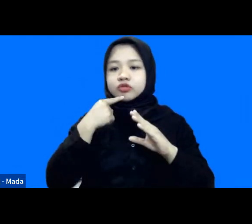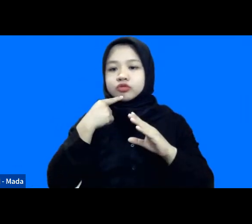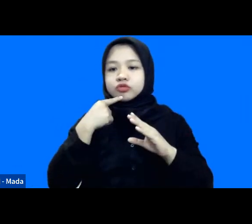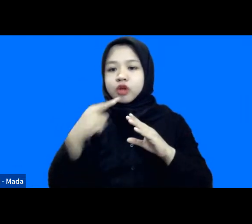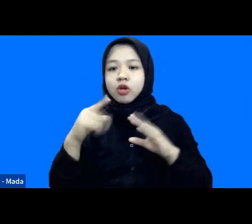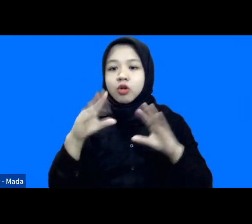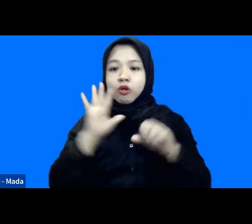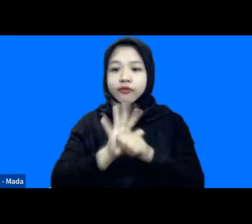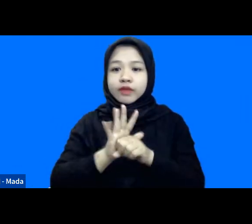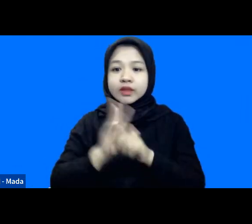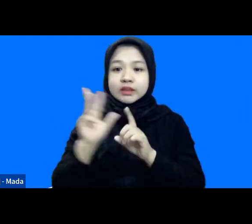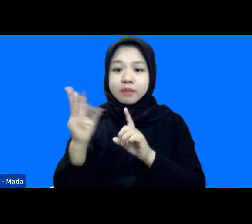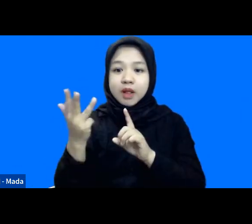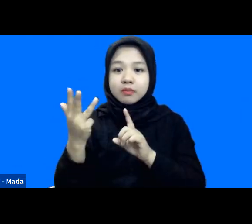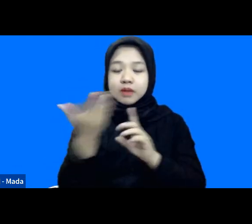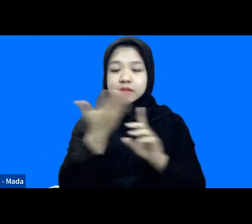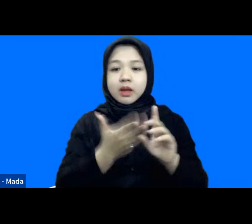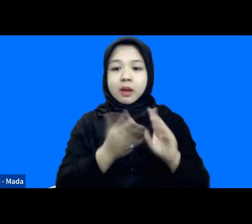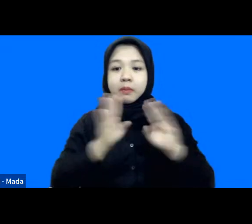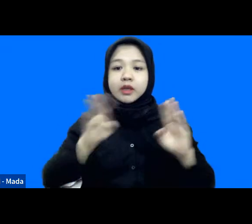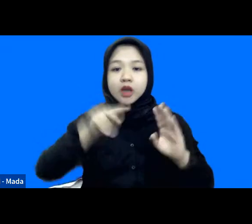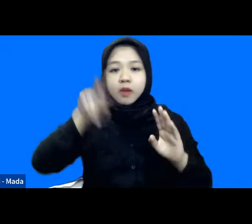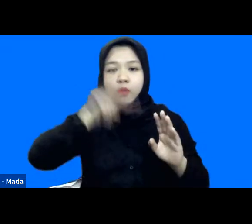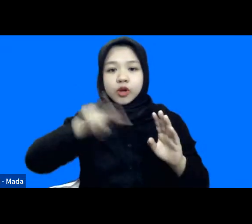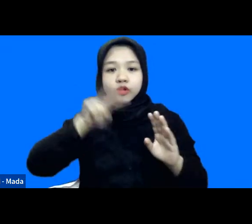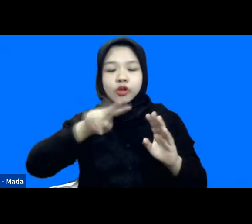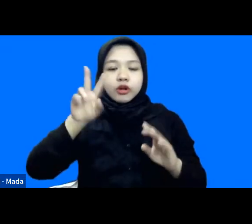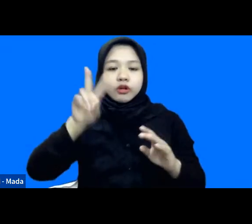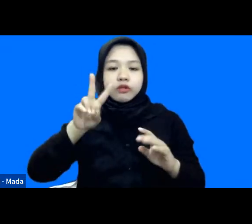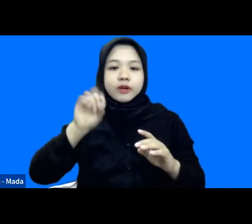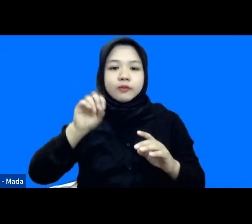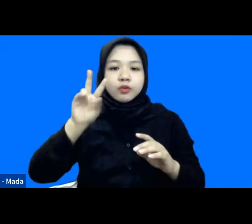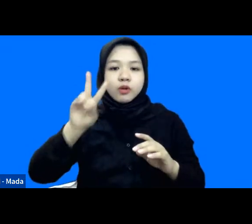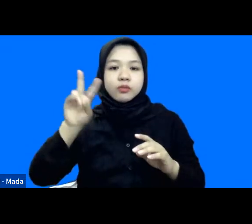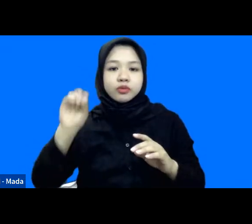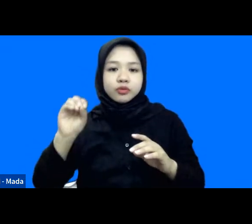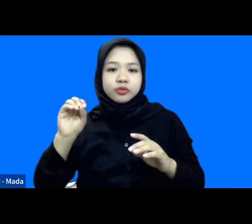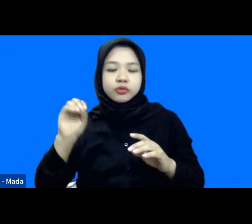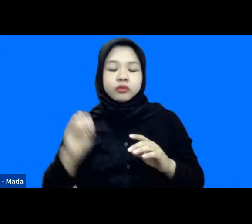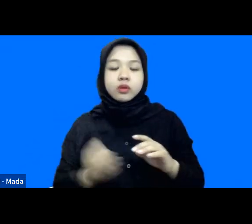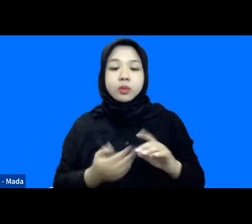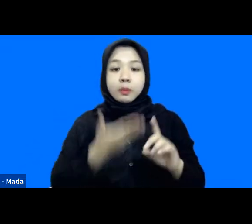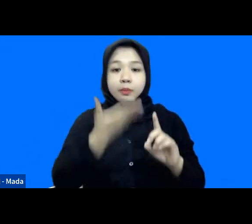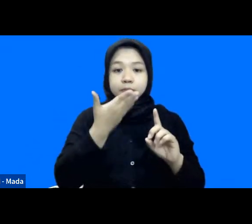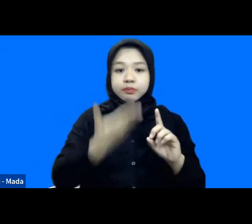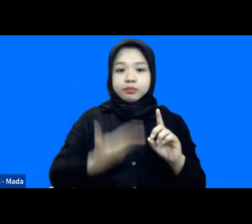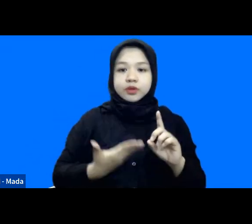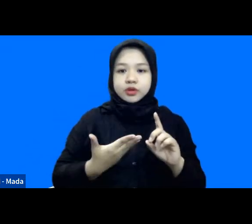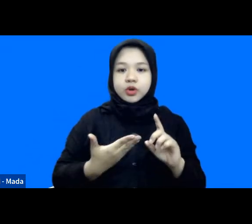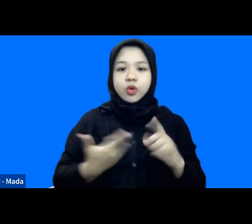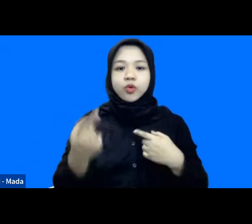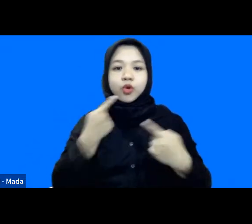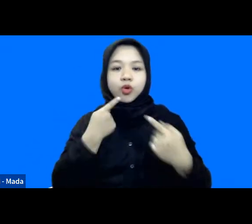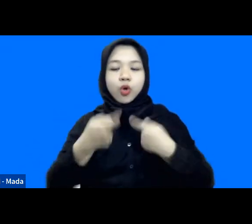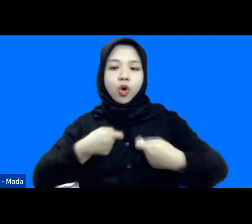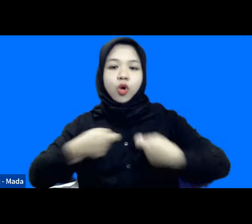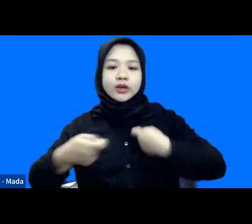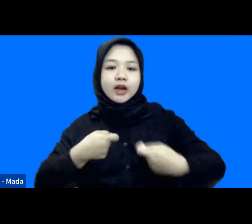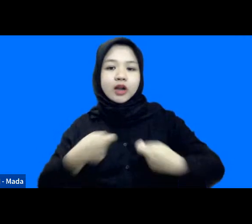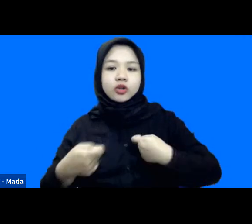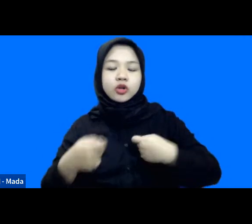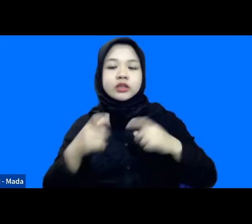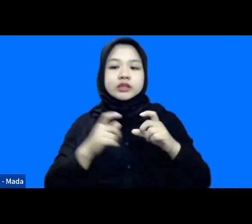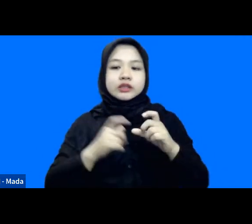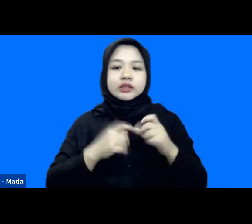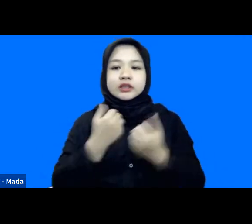sebagai media monitoring pada tahun 2020 selain itu beliau juga merupakan koordinator di Safe for Better